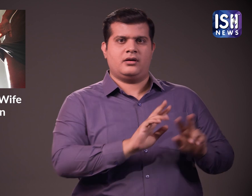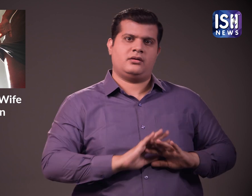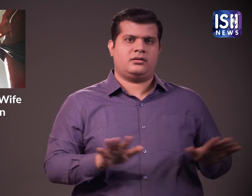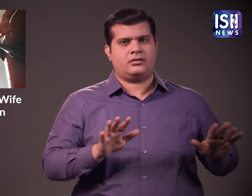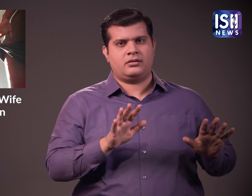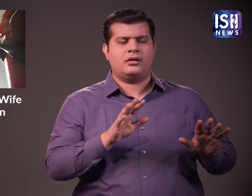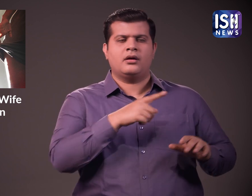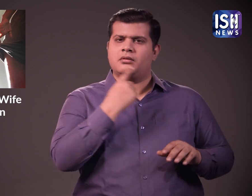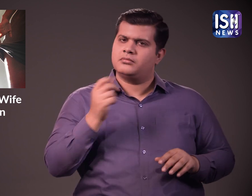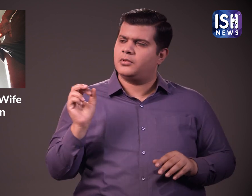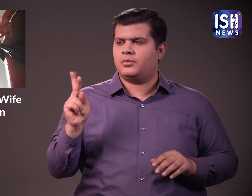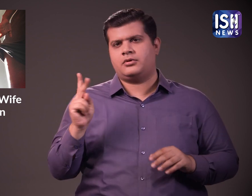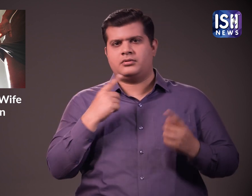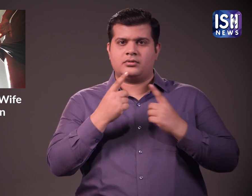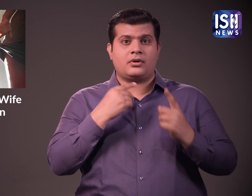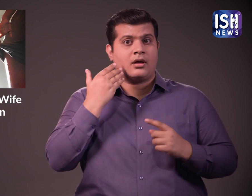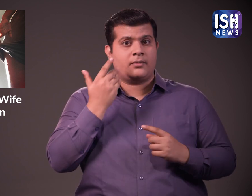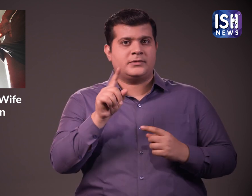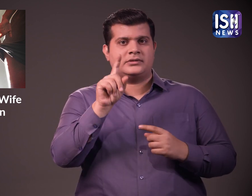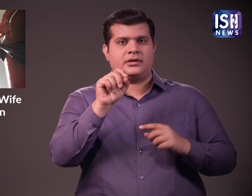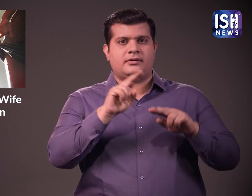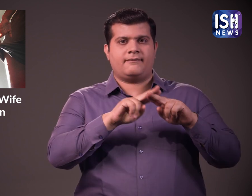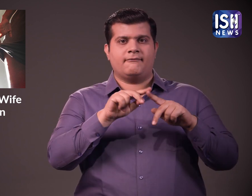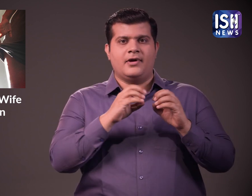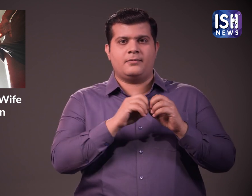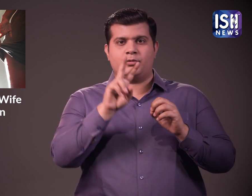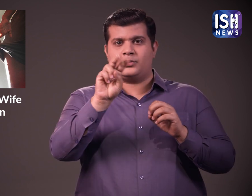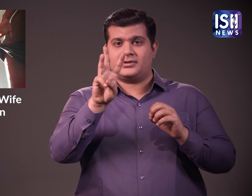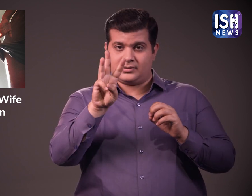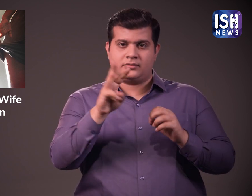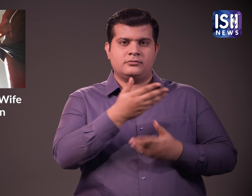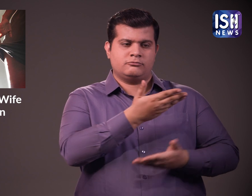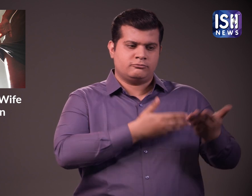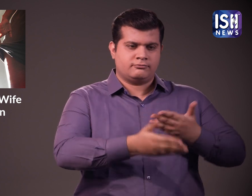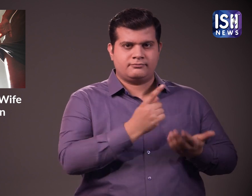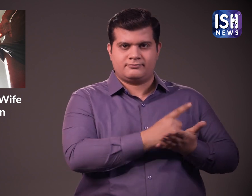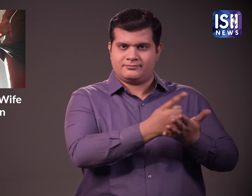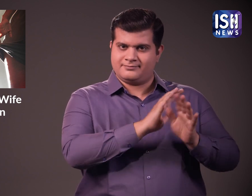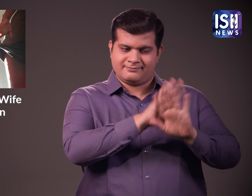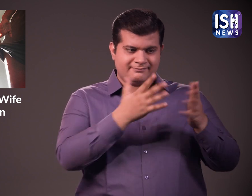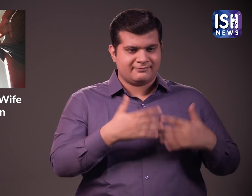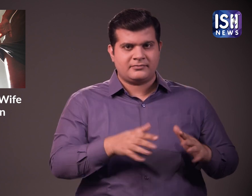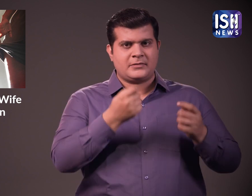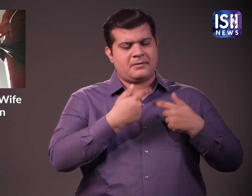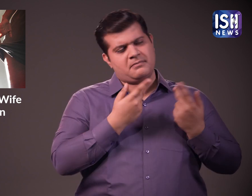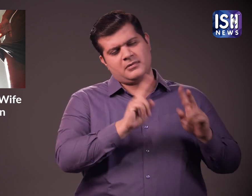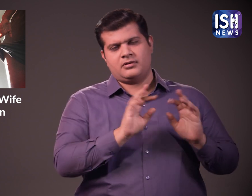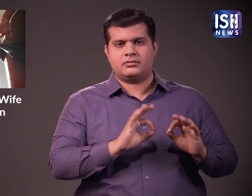इसलिए वह पैसे वापस करने के लिए तयार हो गया और 10 परविरी 2023 को एक समझौते पर हस्ताक्षर किये गए